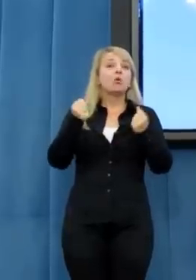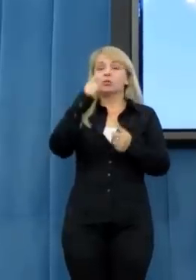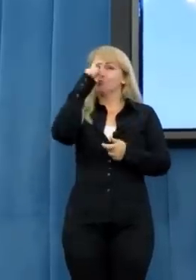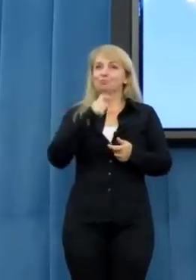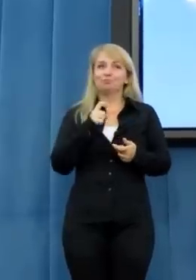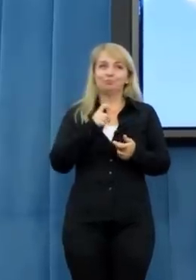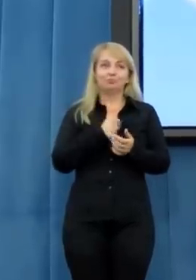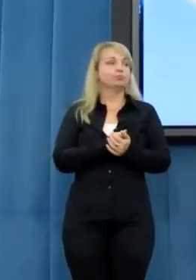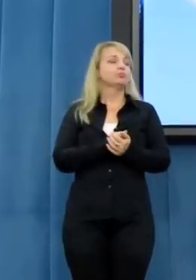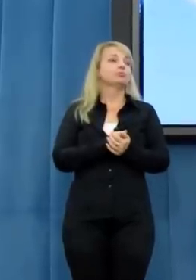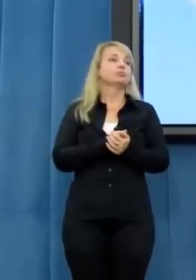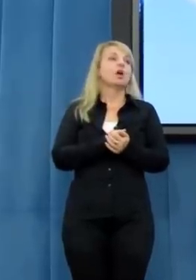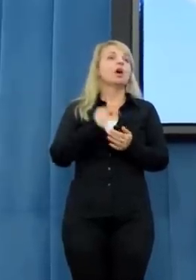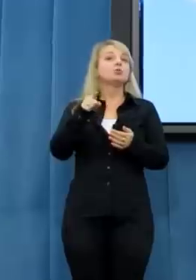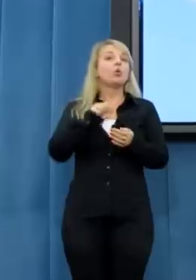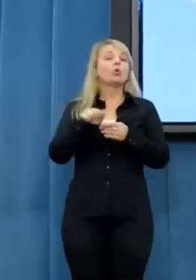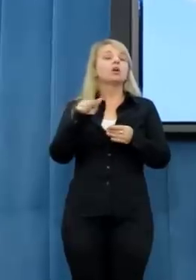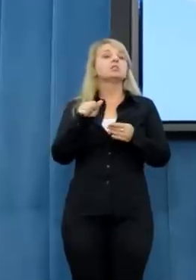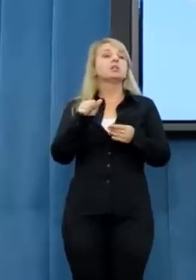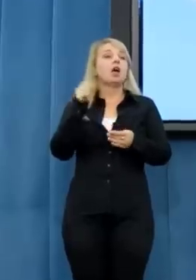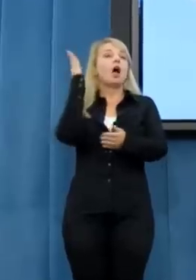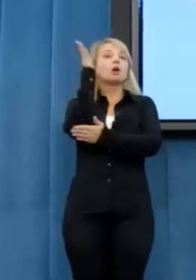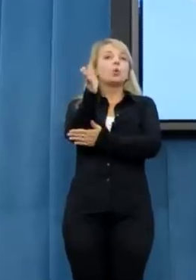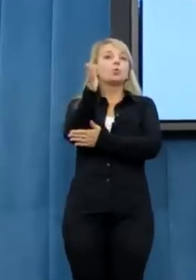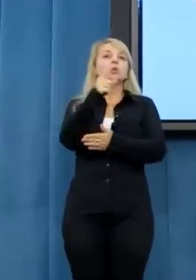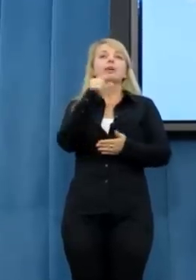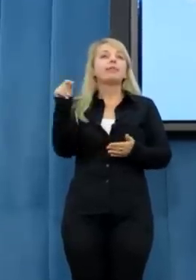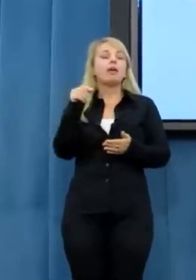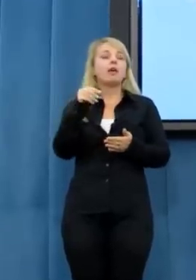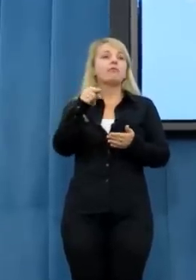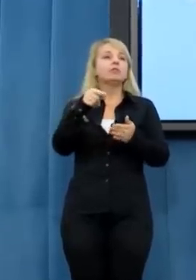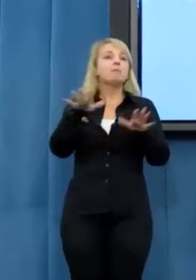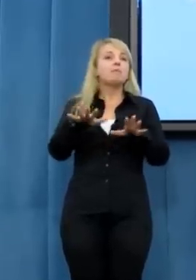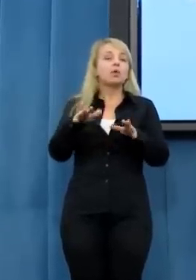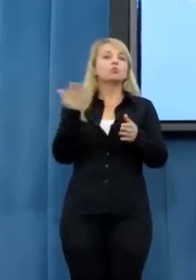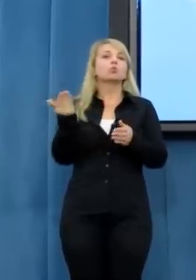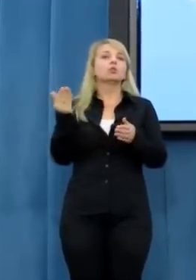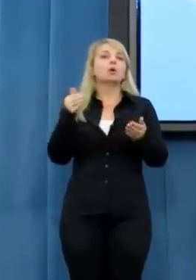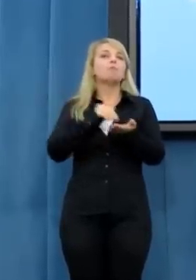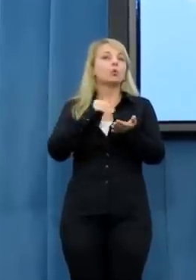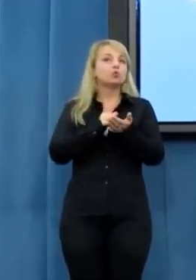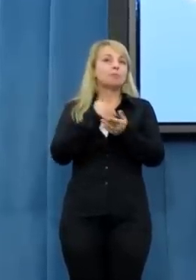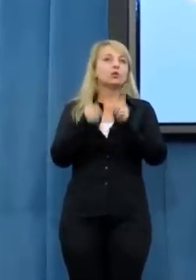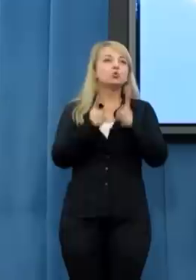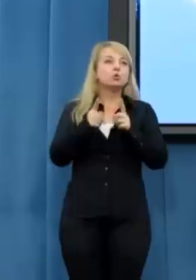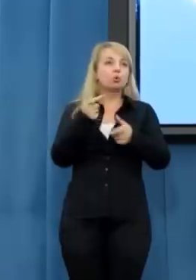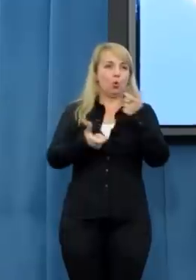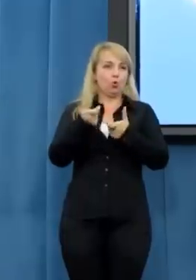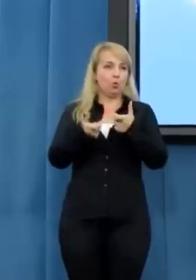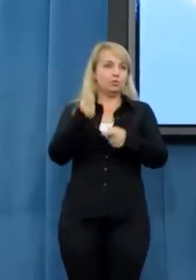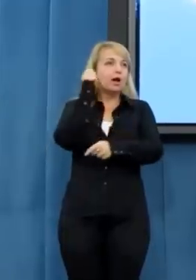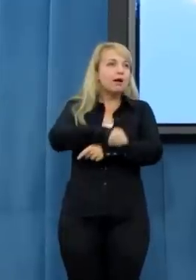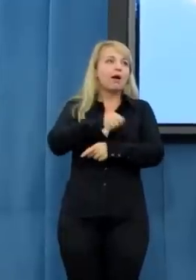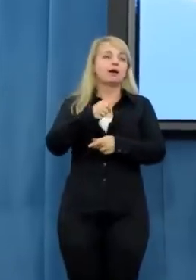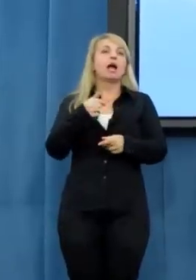uderza nie w tych, których powinno, a nie potrafi